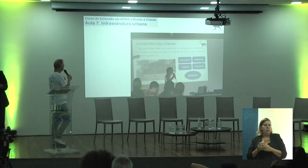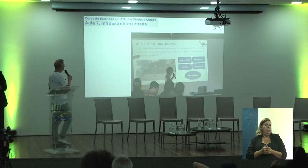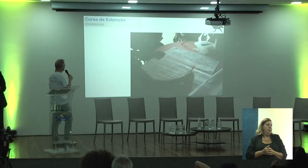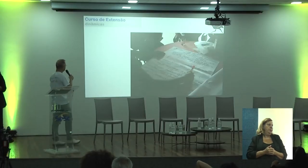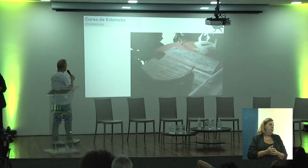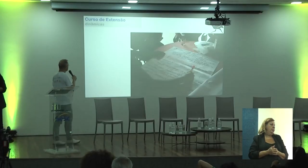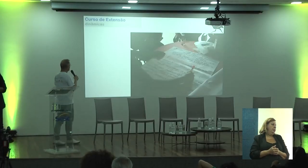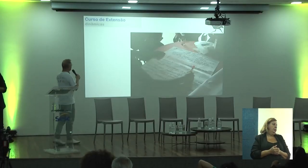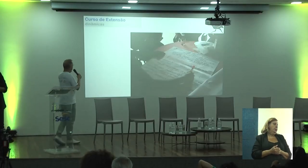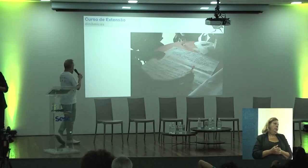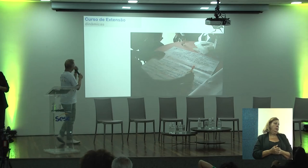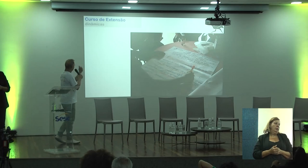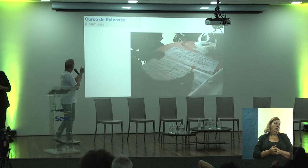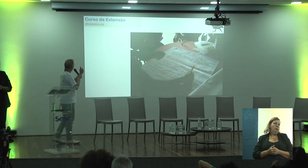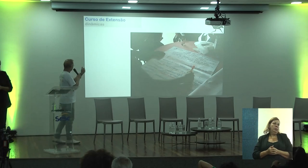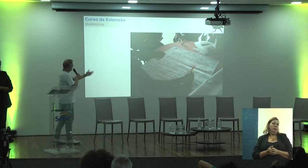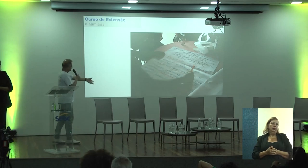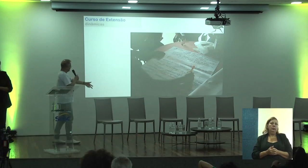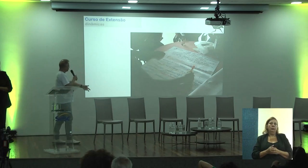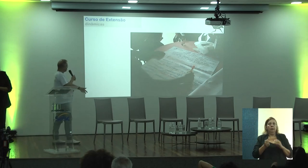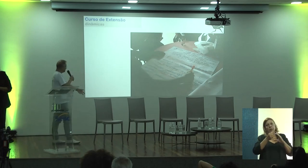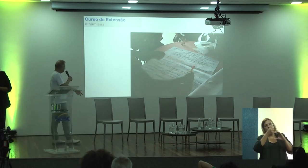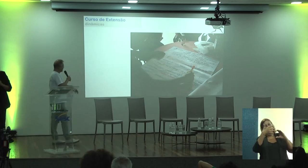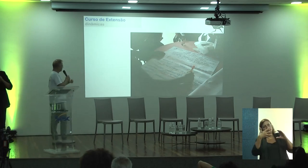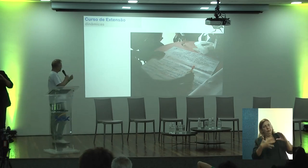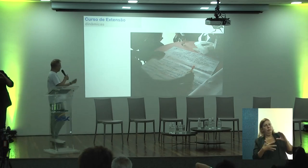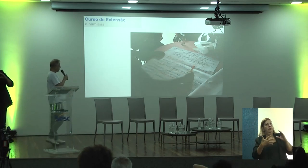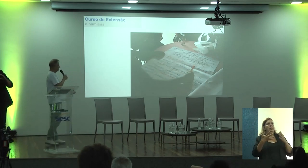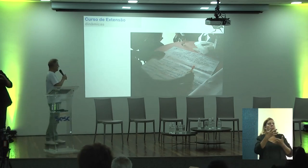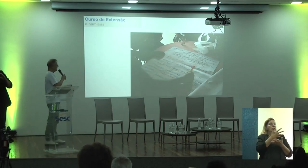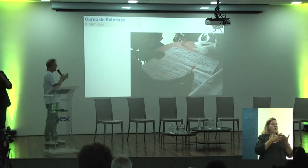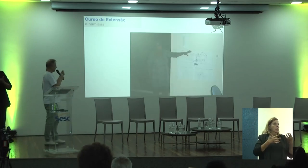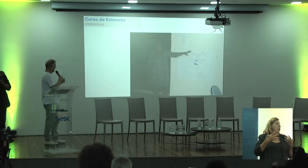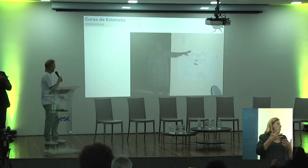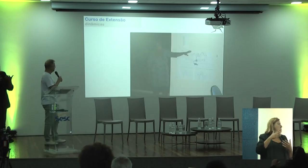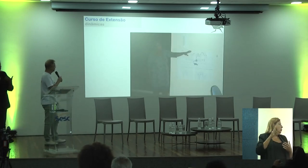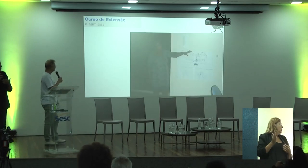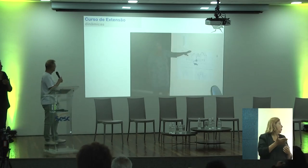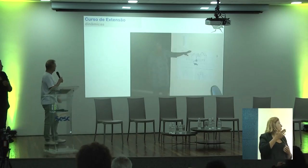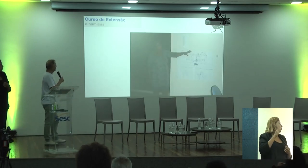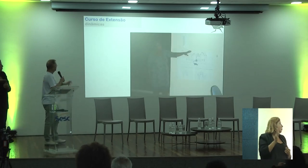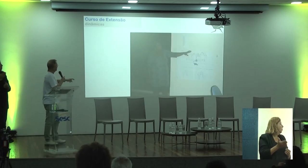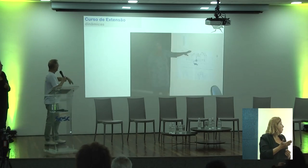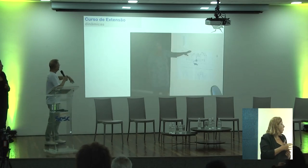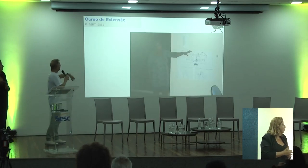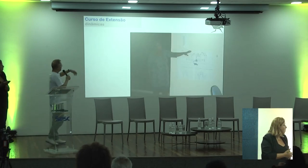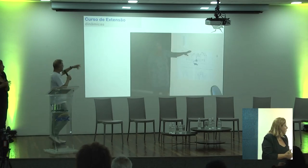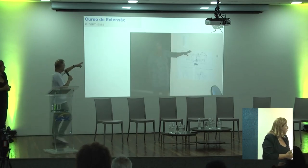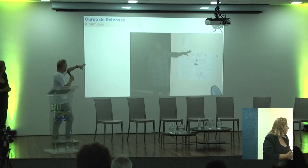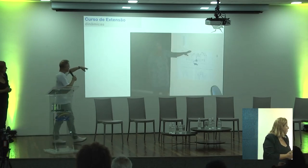para intervenção. Aqui um pouco o aspecto da dinâmica, agora vamos acelerar bastante.